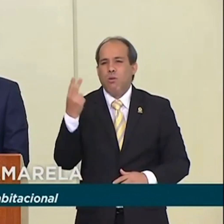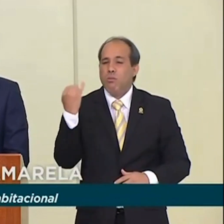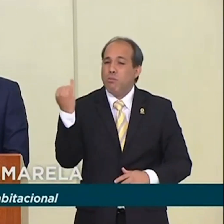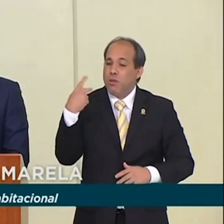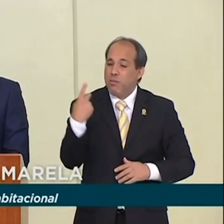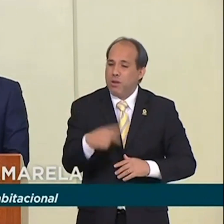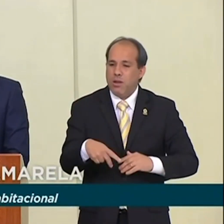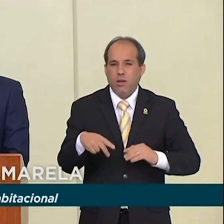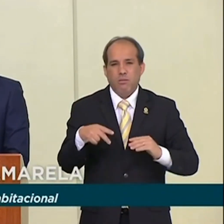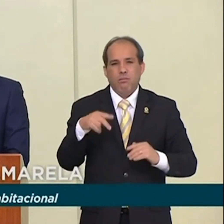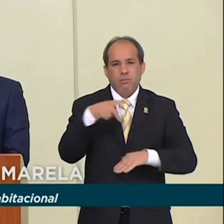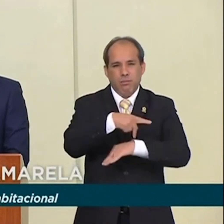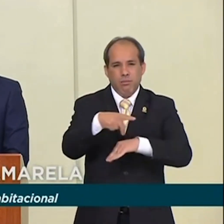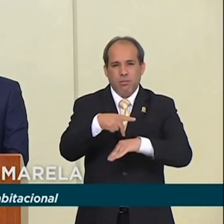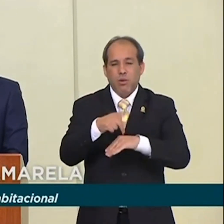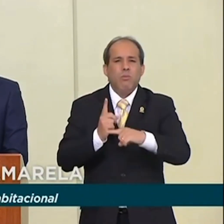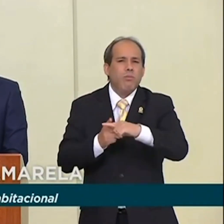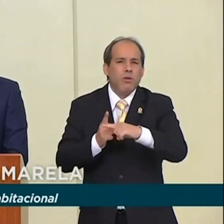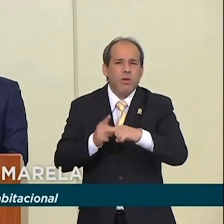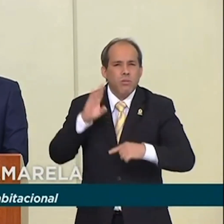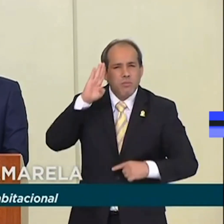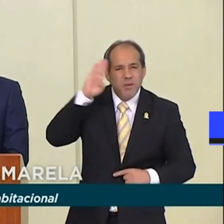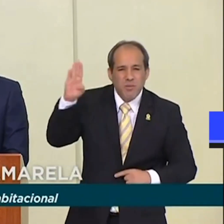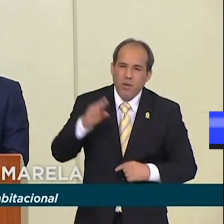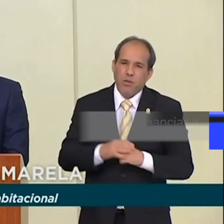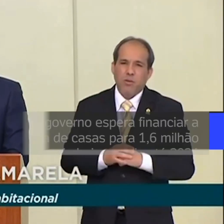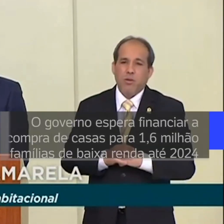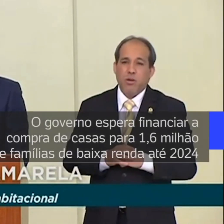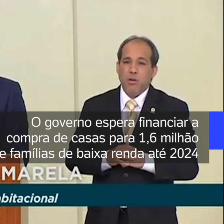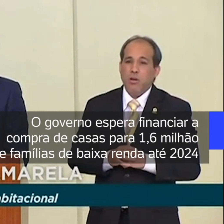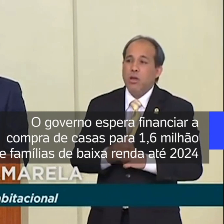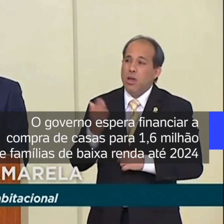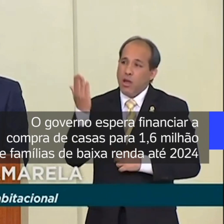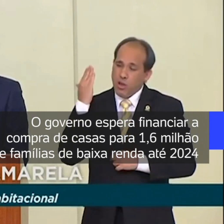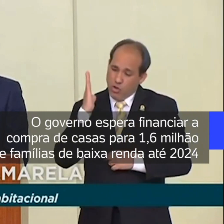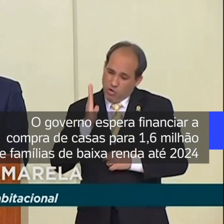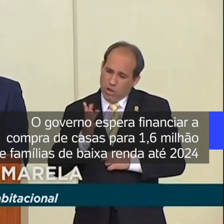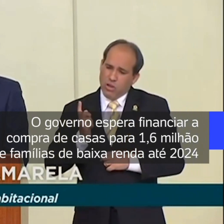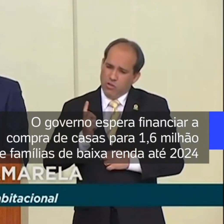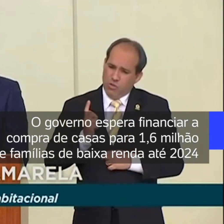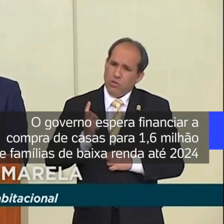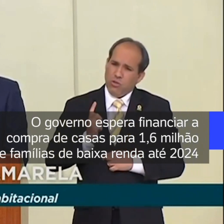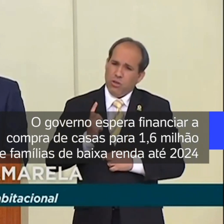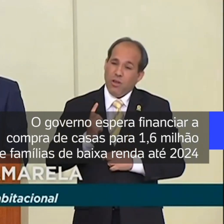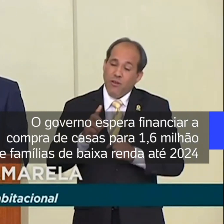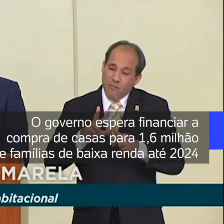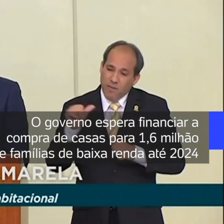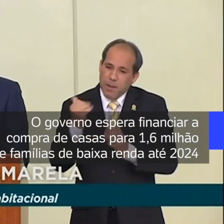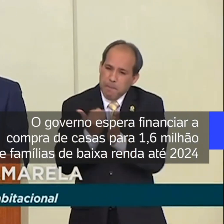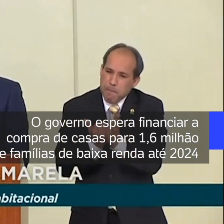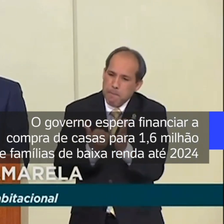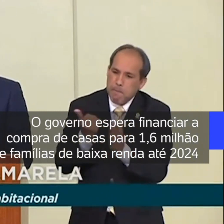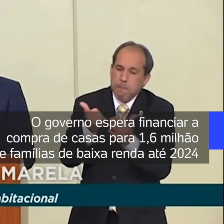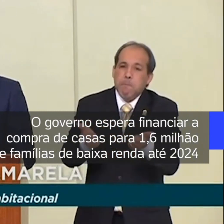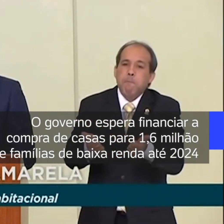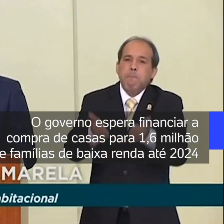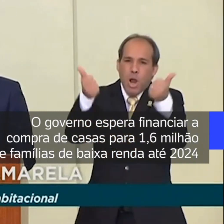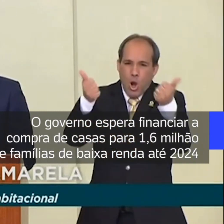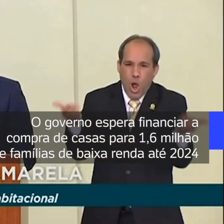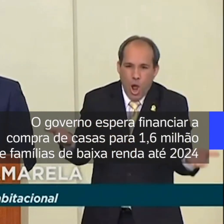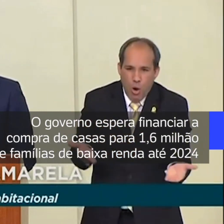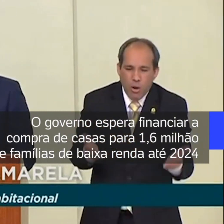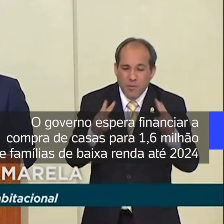vital para o país? Porque é uma melhora daquilo que já existe e algo fundamental nesse governo